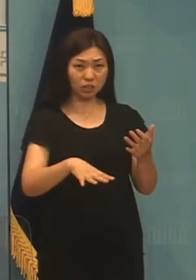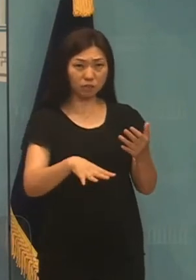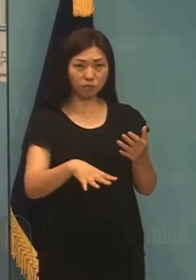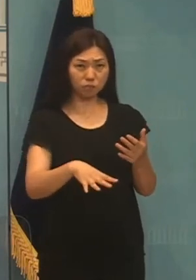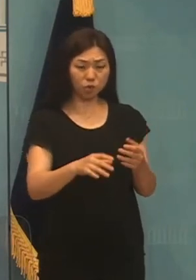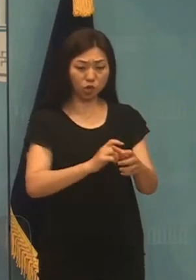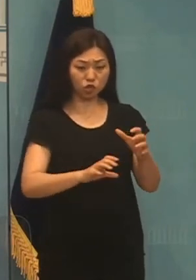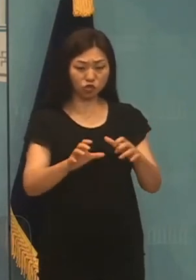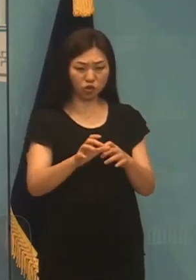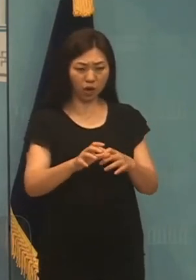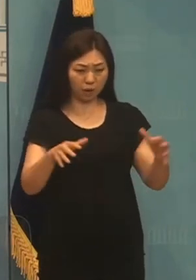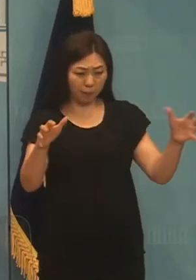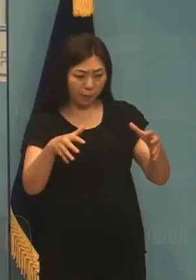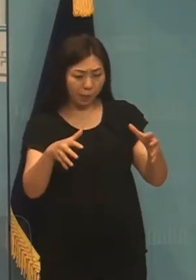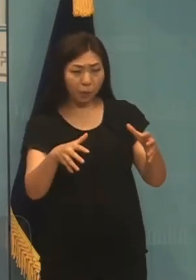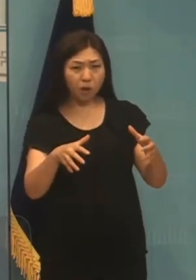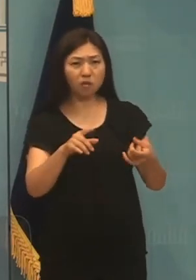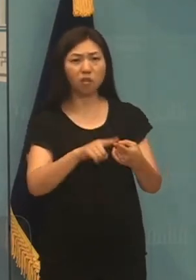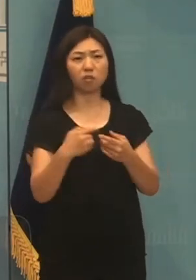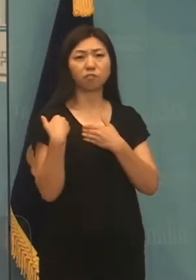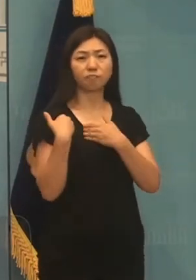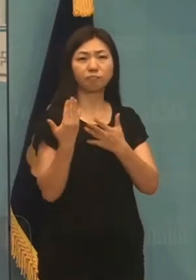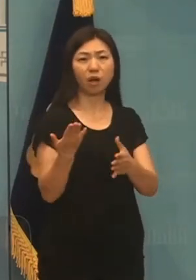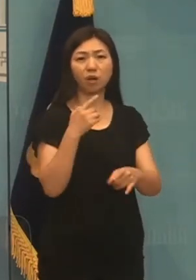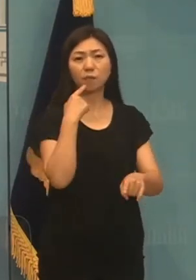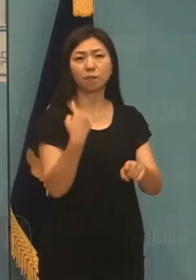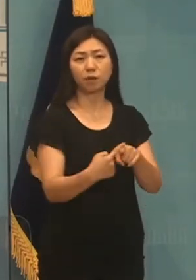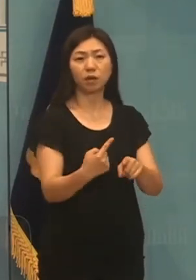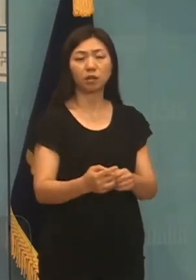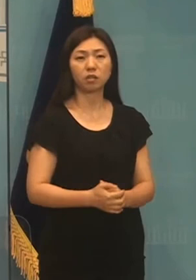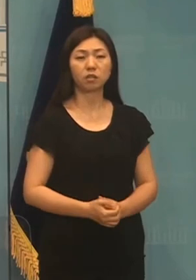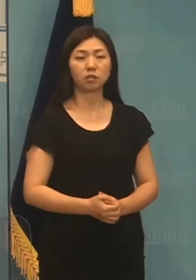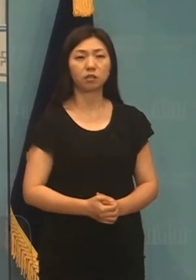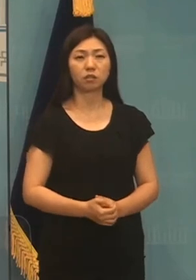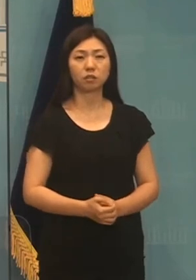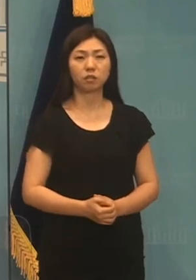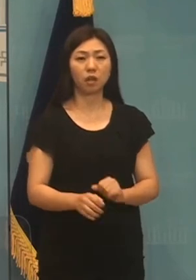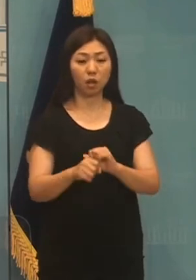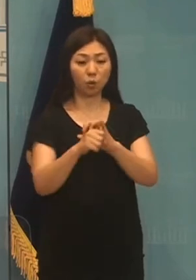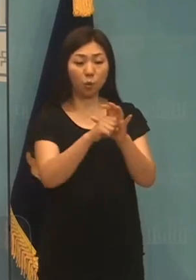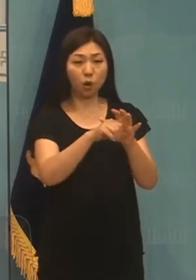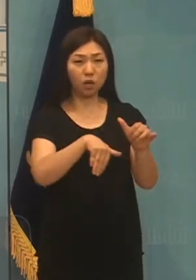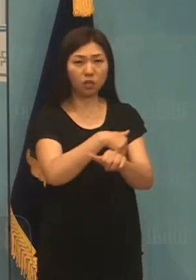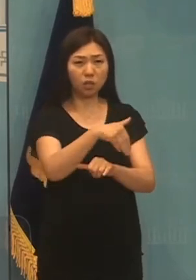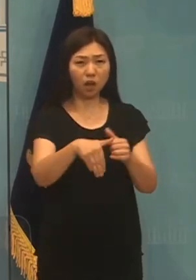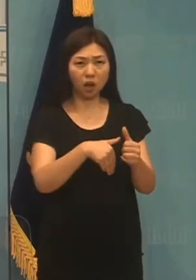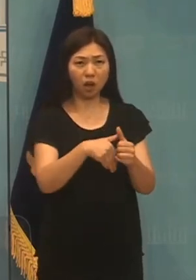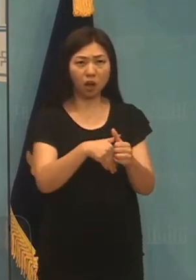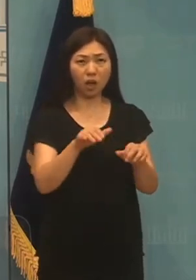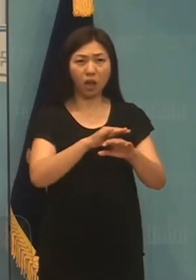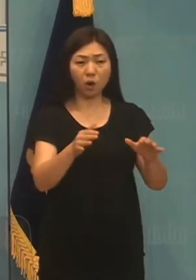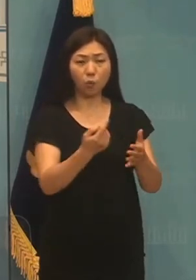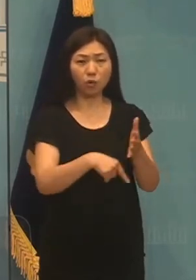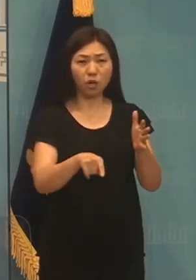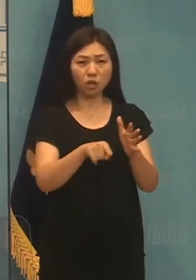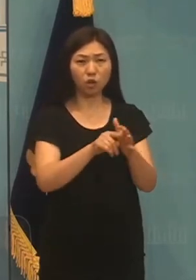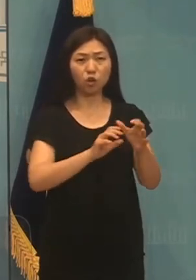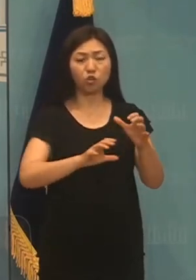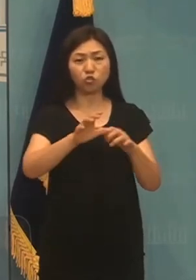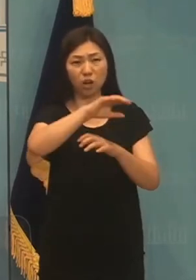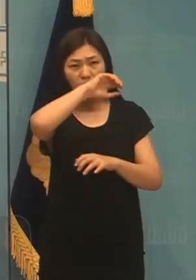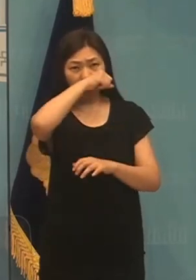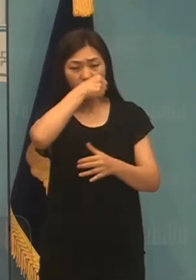완전히 손을 놨습니다. 코로나 위기 극복을 위해 추경을 편상할